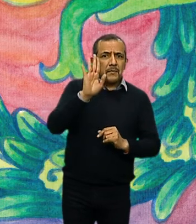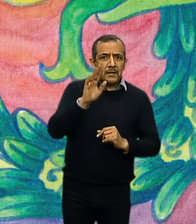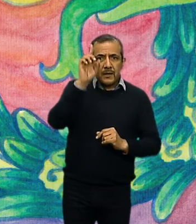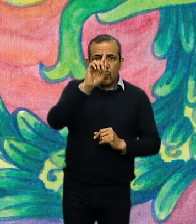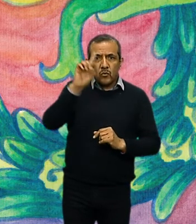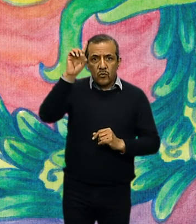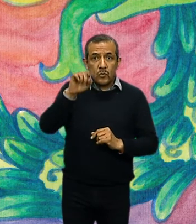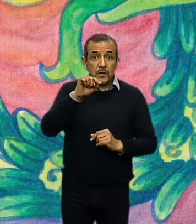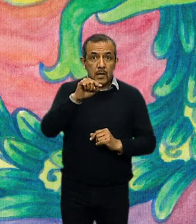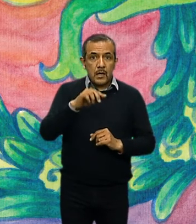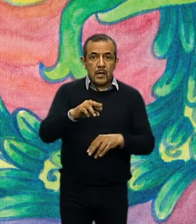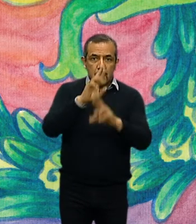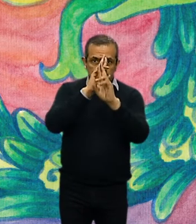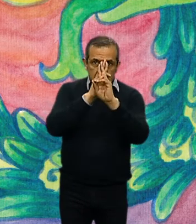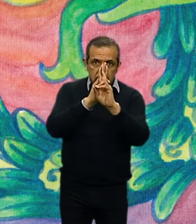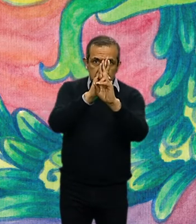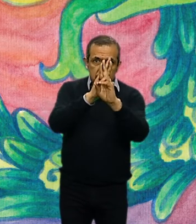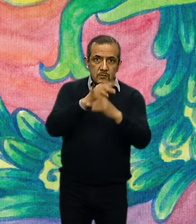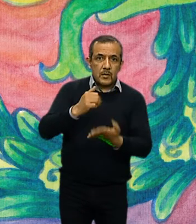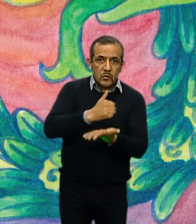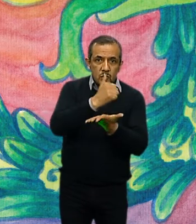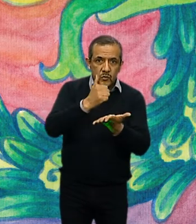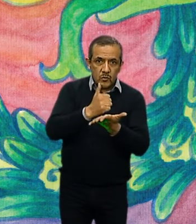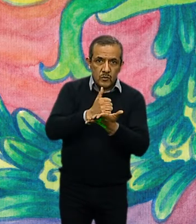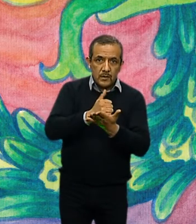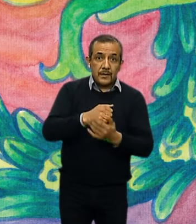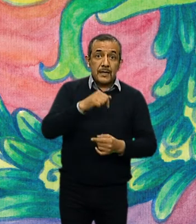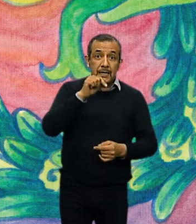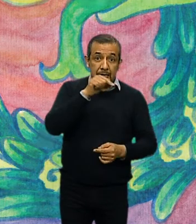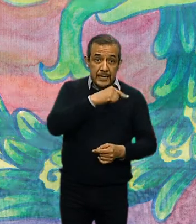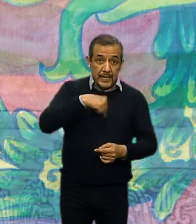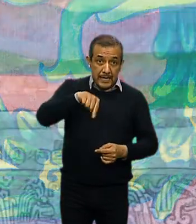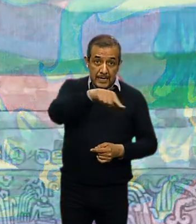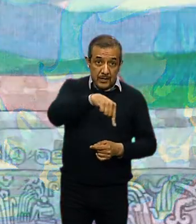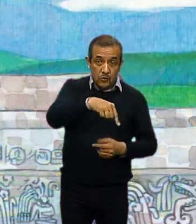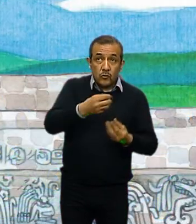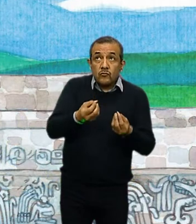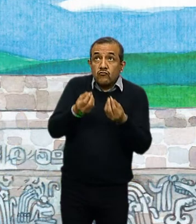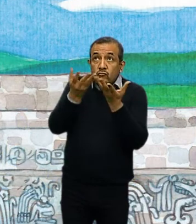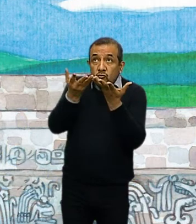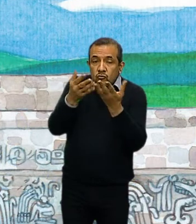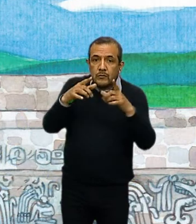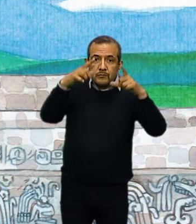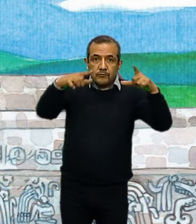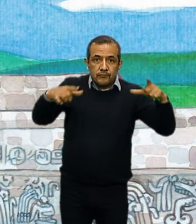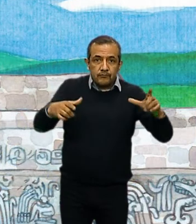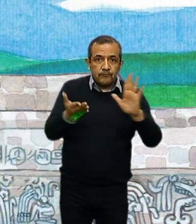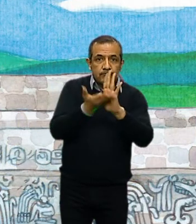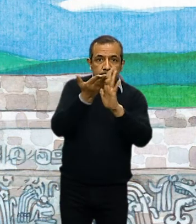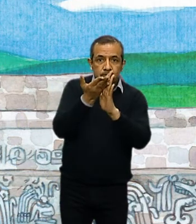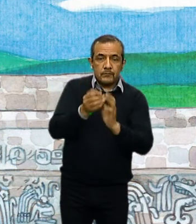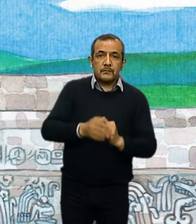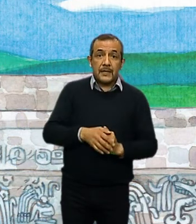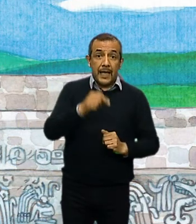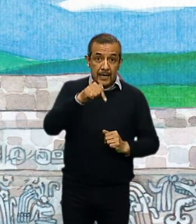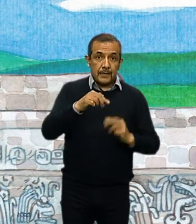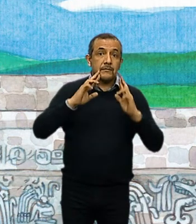el gran señor de su ciudad y le rindieron tributo con la construcción de este templo. Aquí se reunieron sacerdotes de distintos